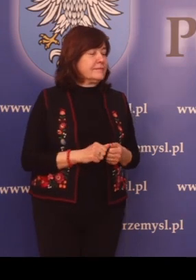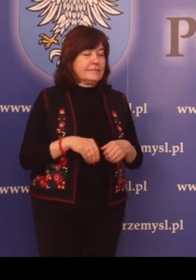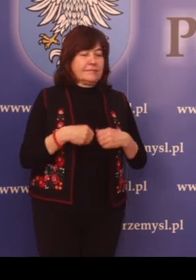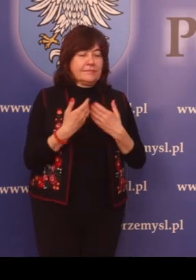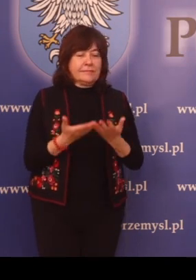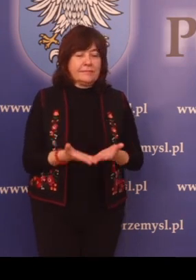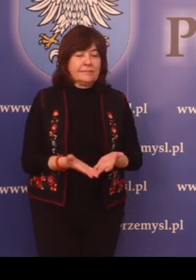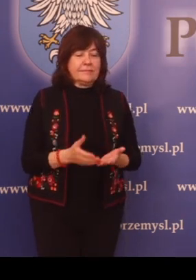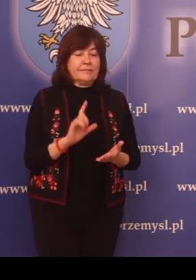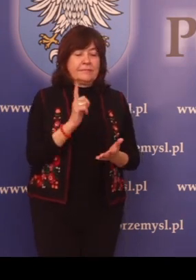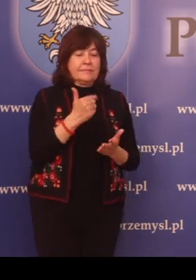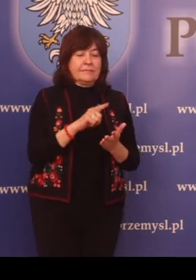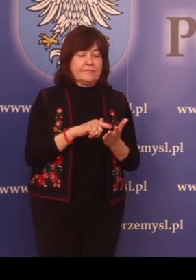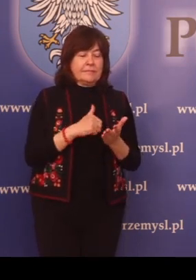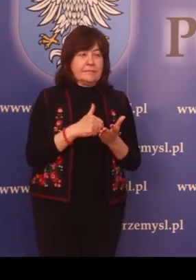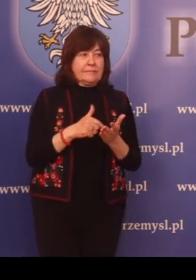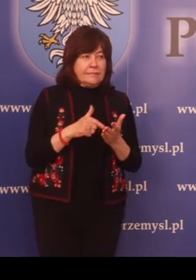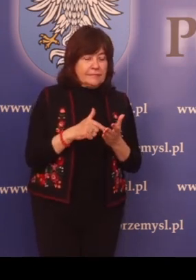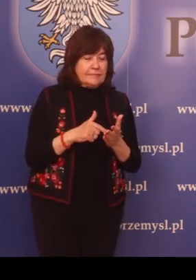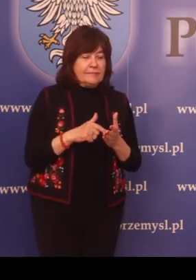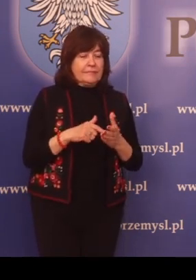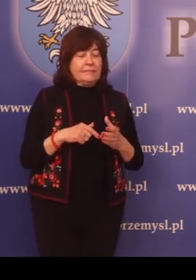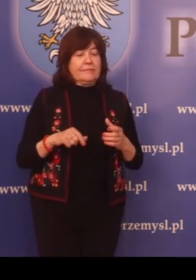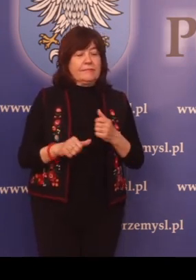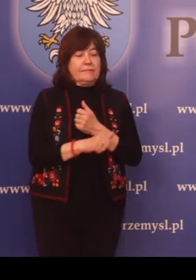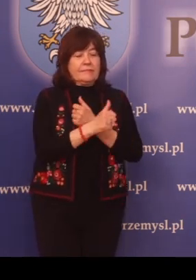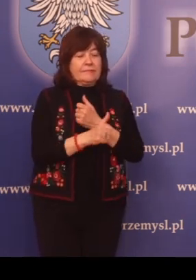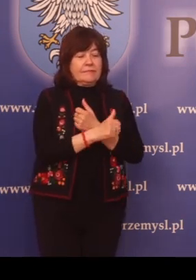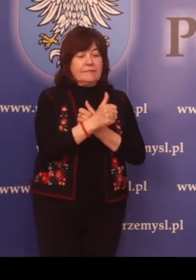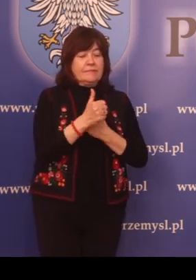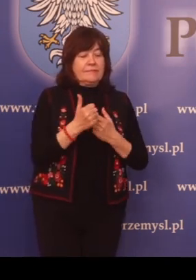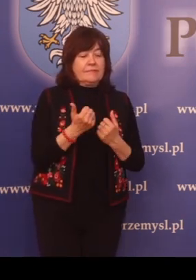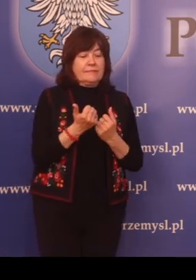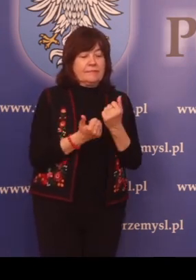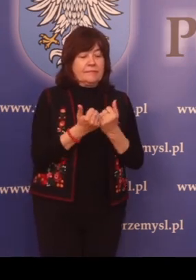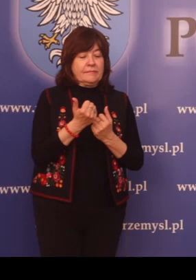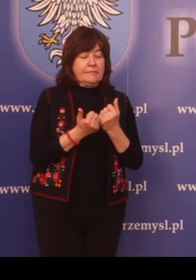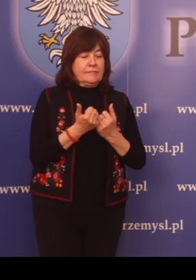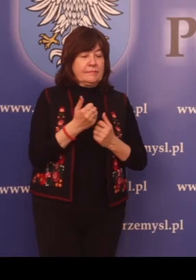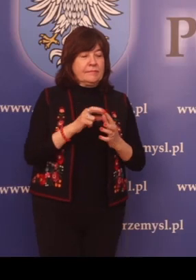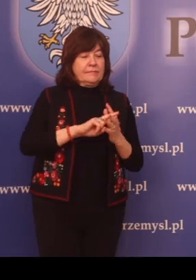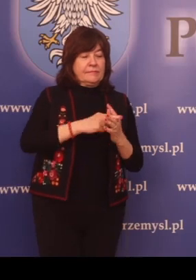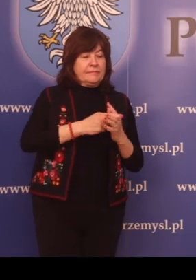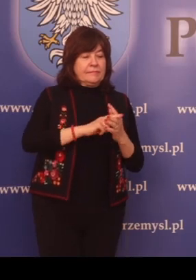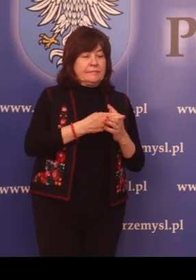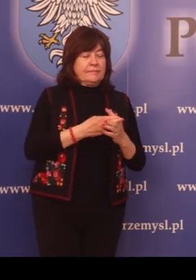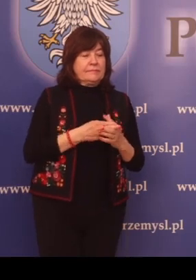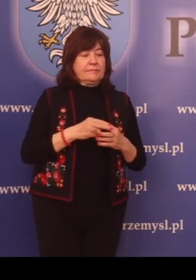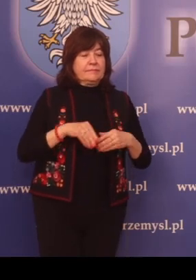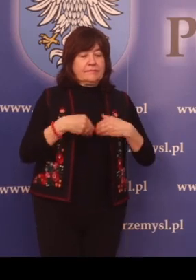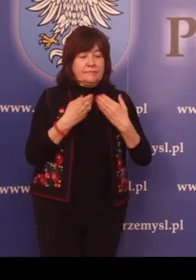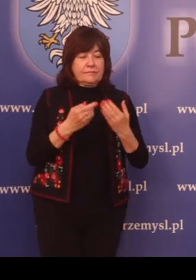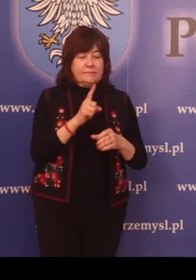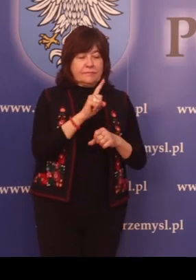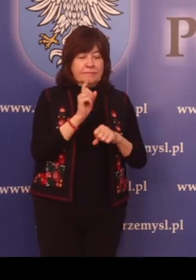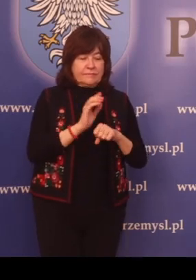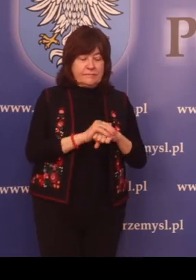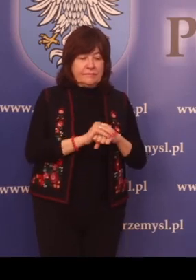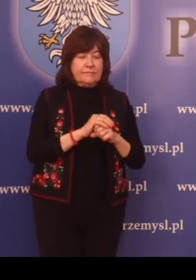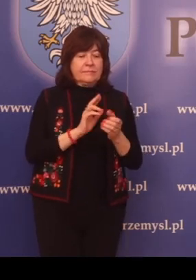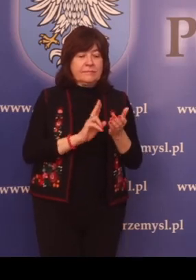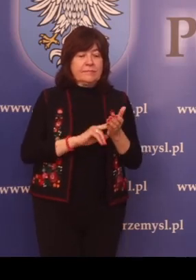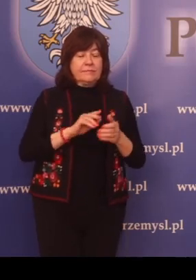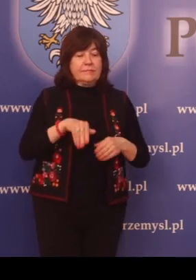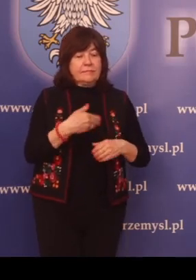Wydanie wtórnika dowodu rejestracyjnego. Wydanie zgody na nadanie numeracji nadwozia,